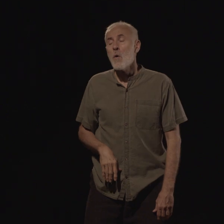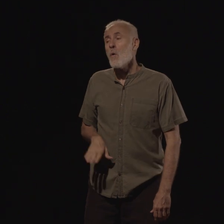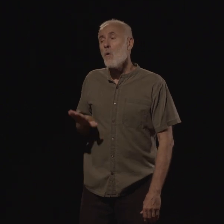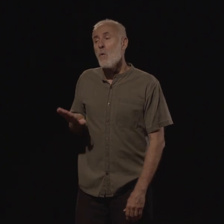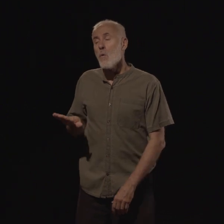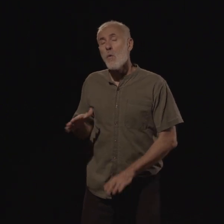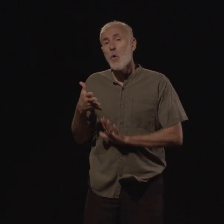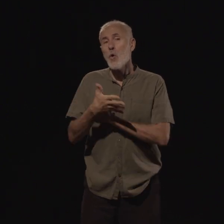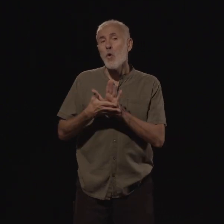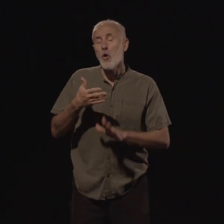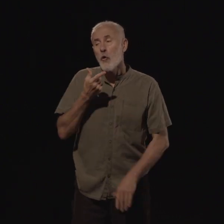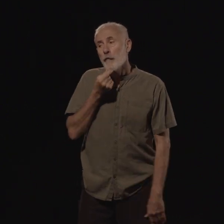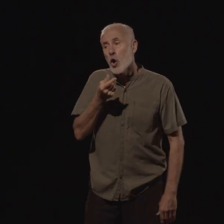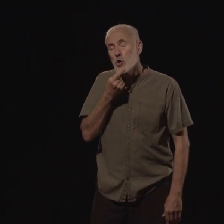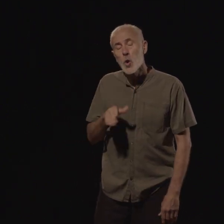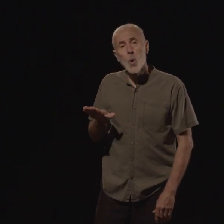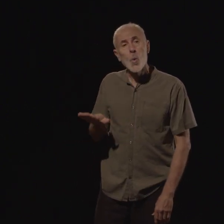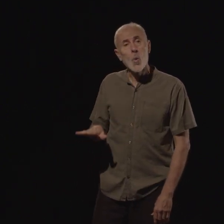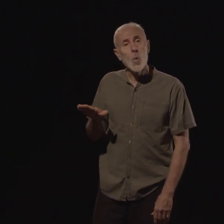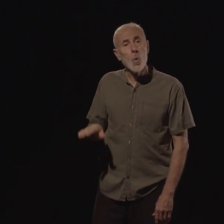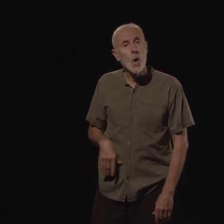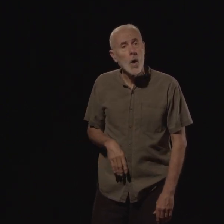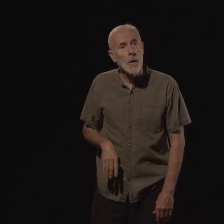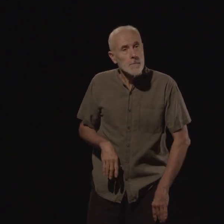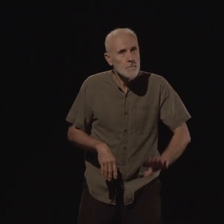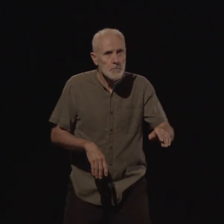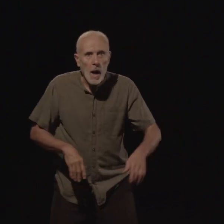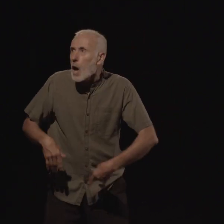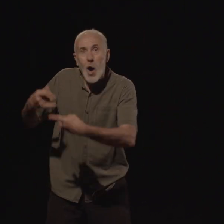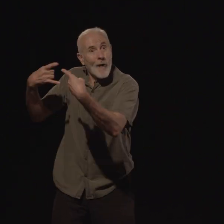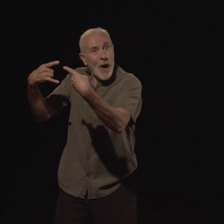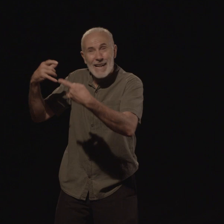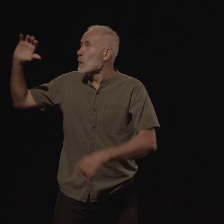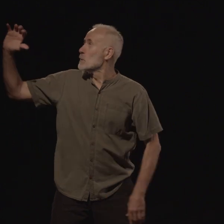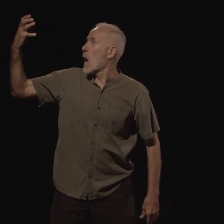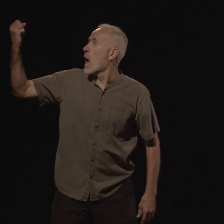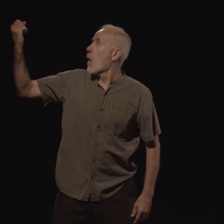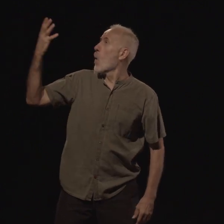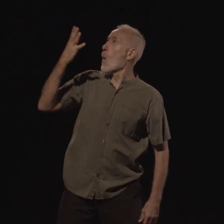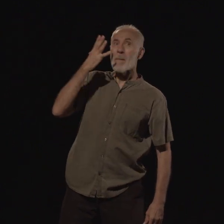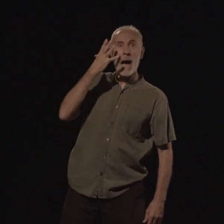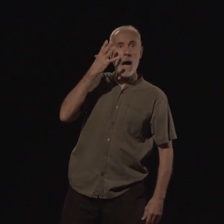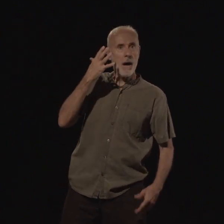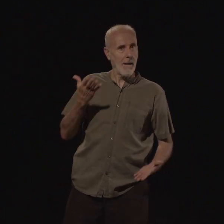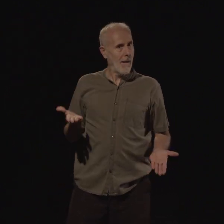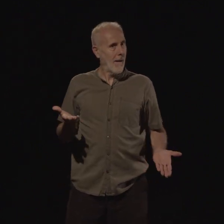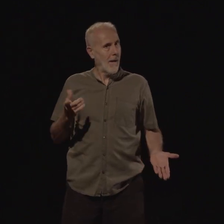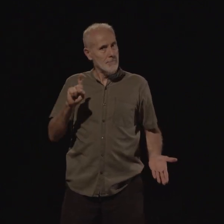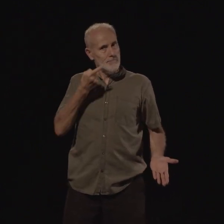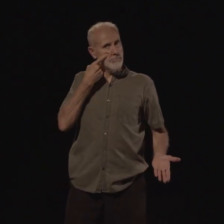dit. Les rayons du soleil entraient par la fenêtre. Et quand les rayons du soleil entrent par la fenêtre, on sait qu'il fait beau temps.